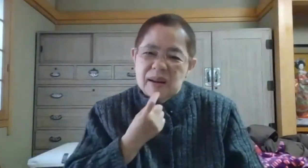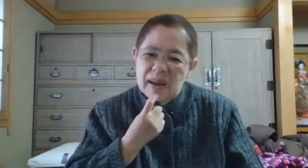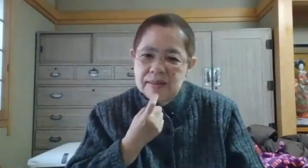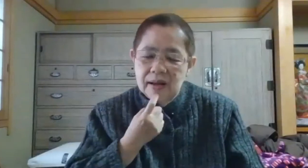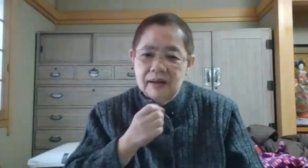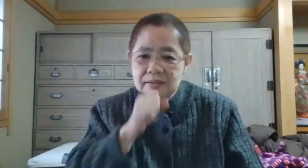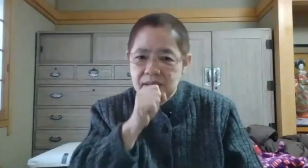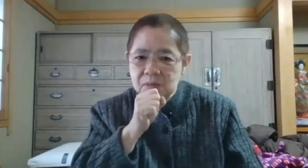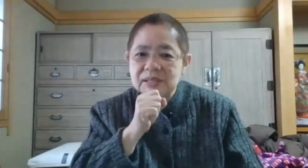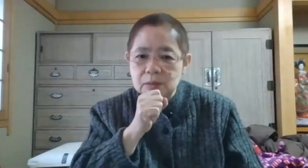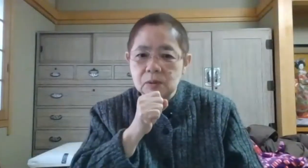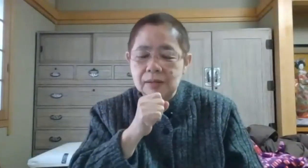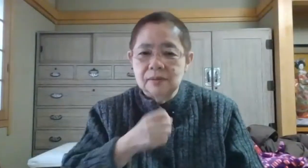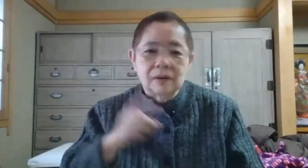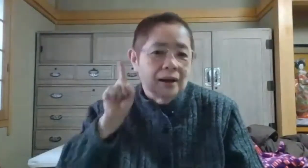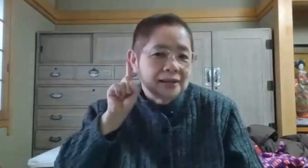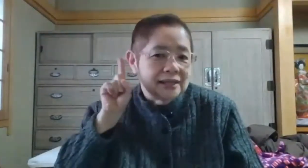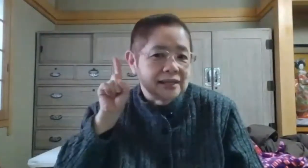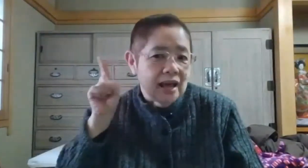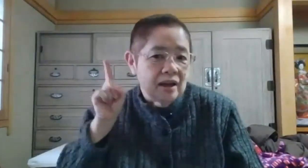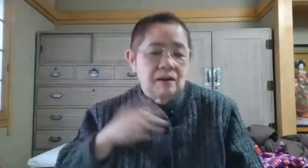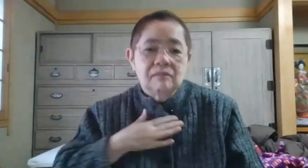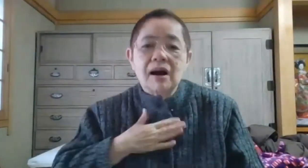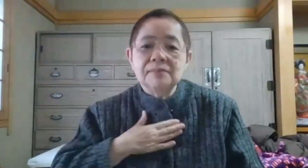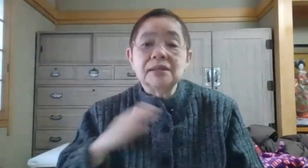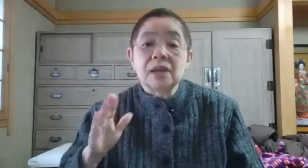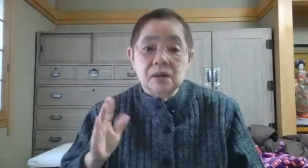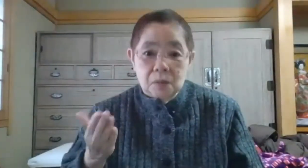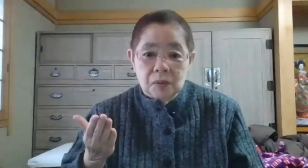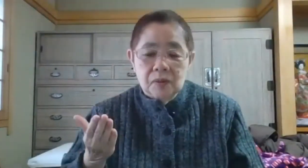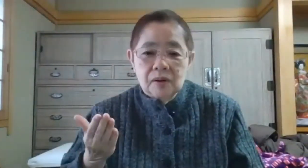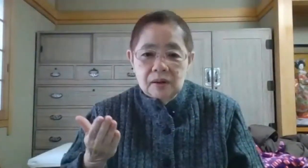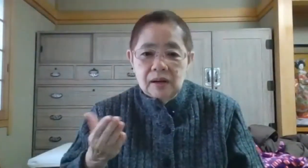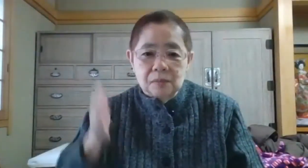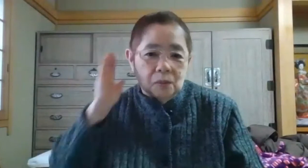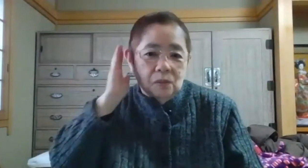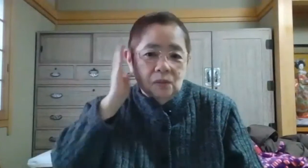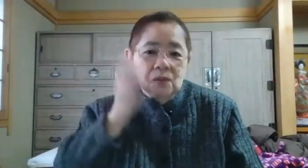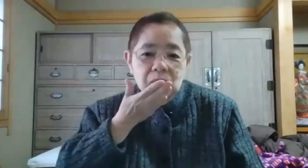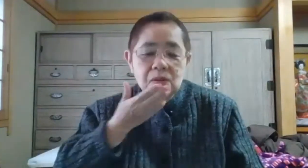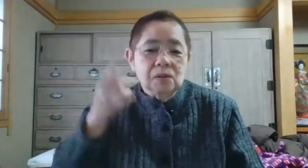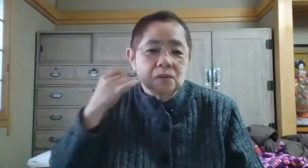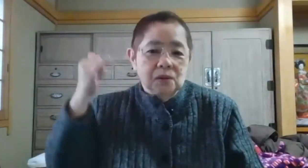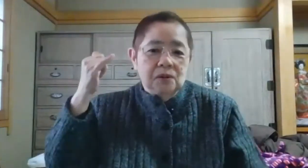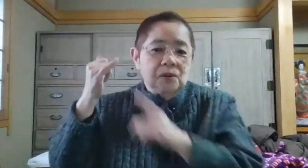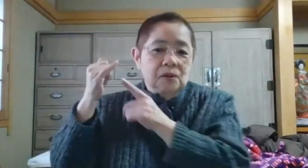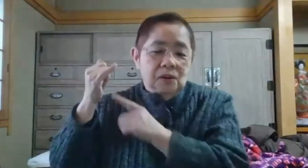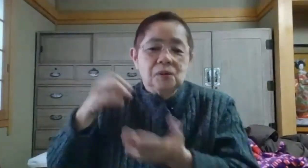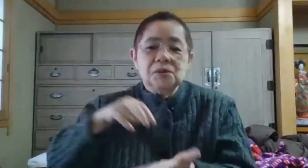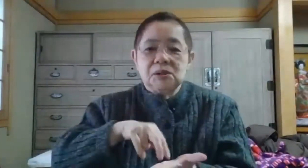変な咳をしているとかっていうのが聞いて分かりますけれども老の両親に